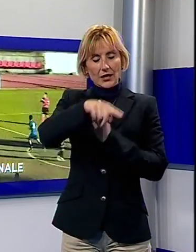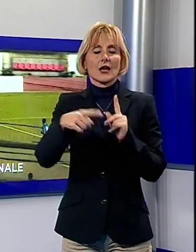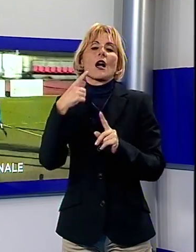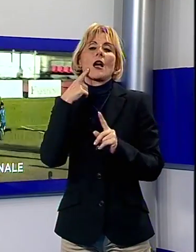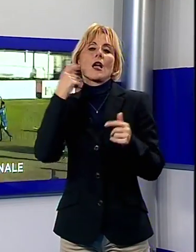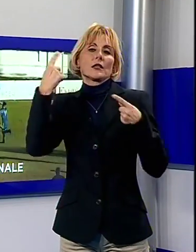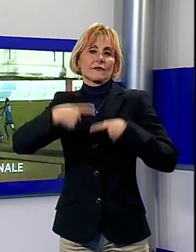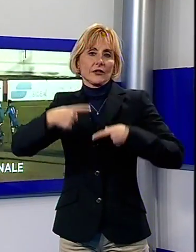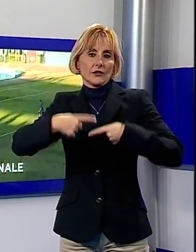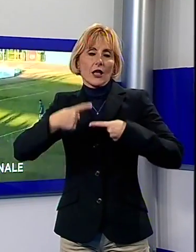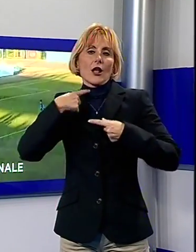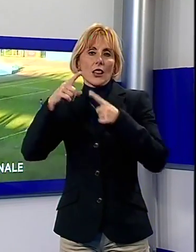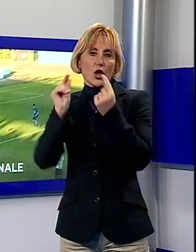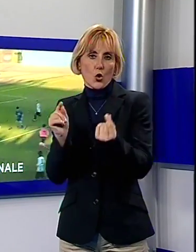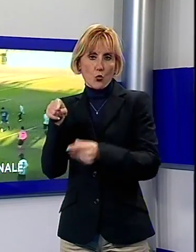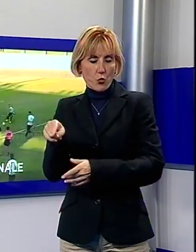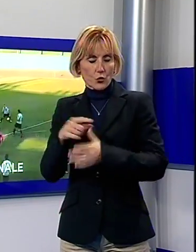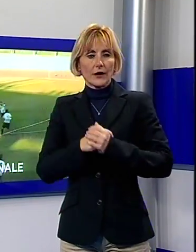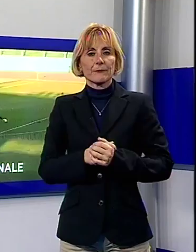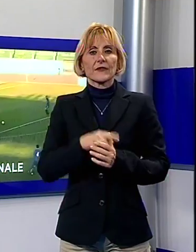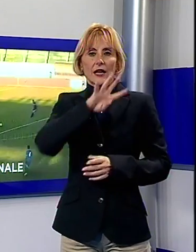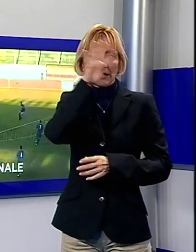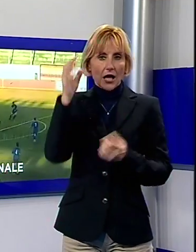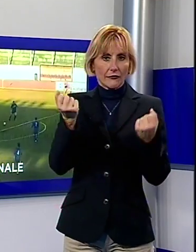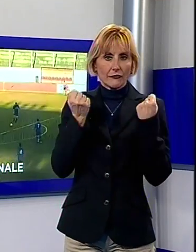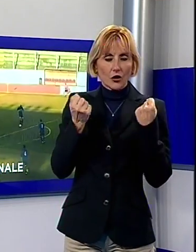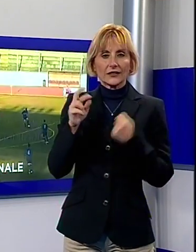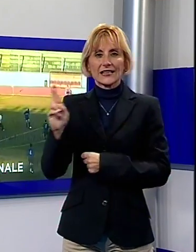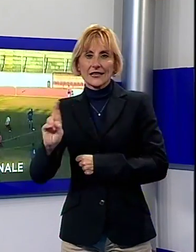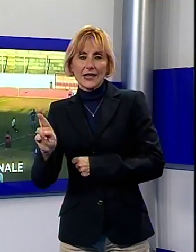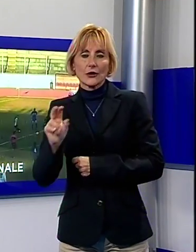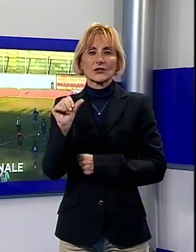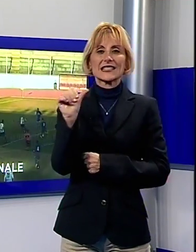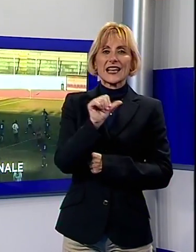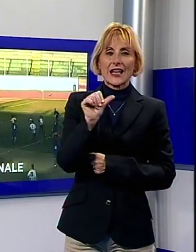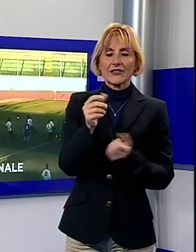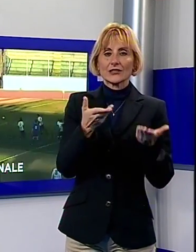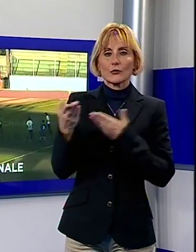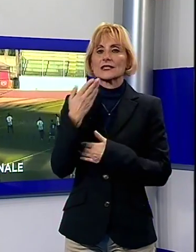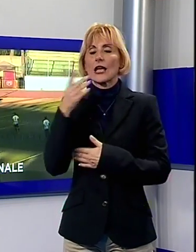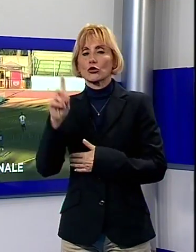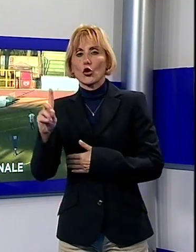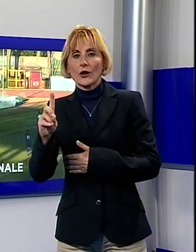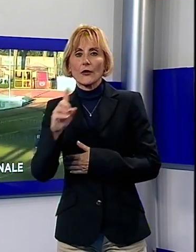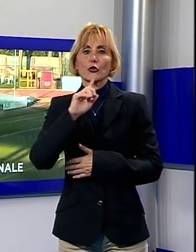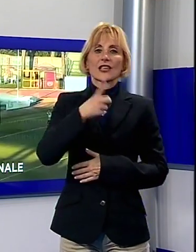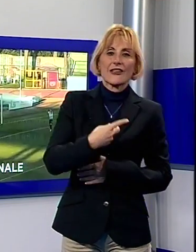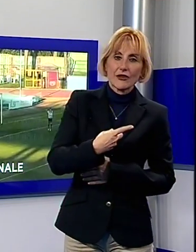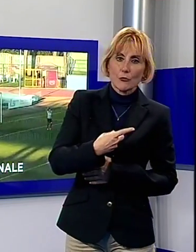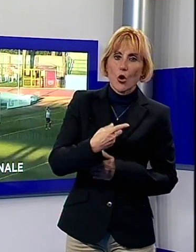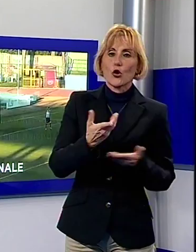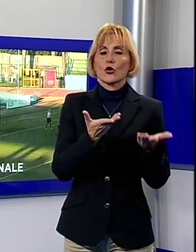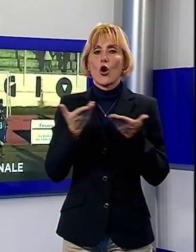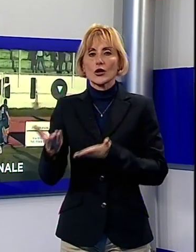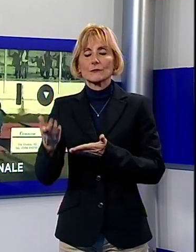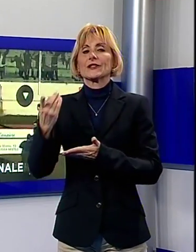trasferta sul campo Ligure. Il Realforte a Rignano, il Seravezza ospita il San Donato, il Diviborgo riceve la